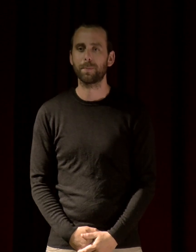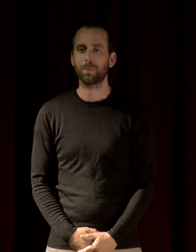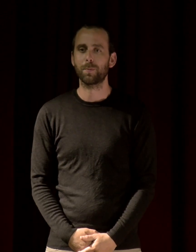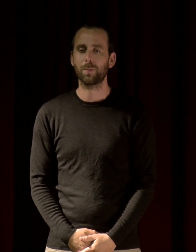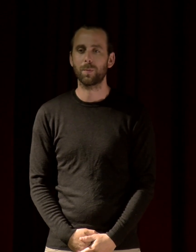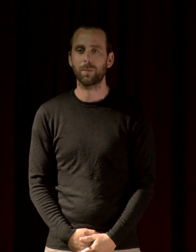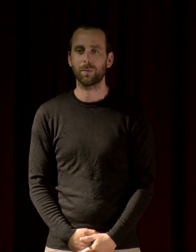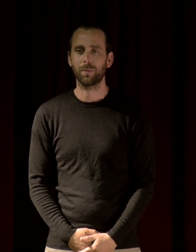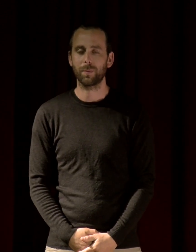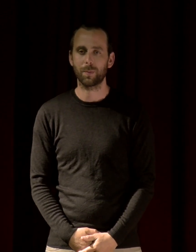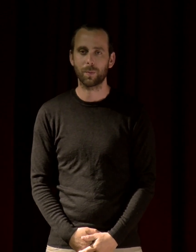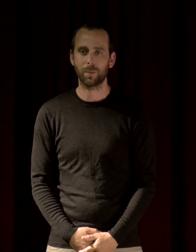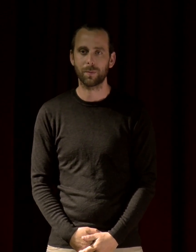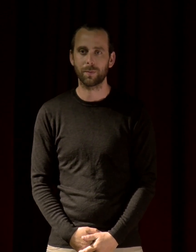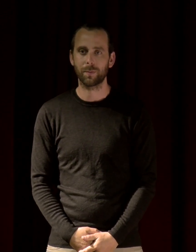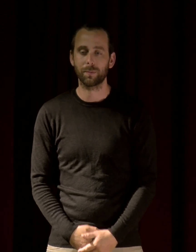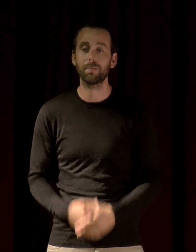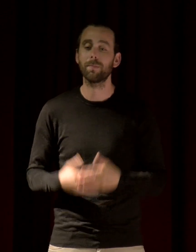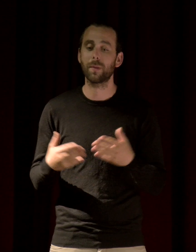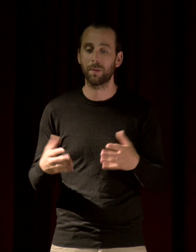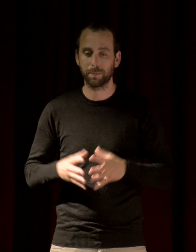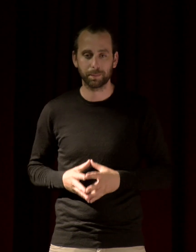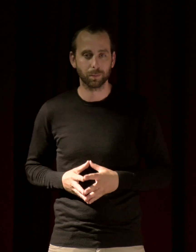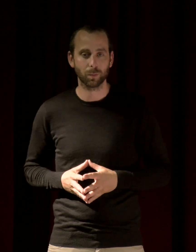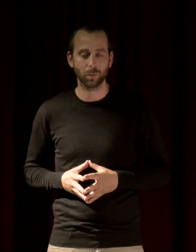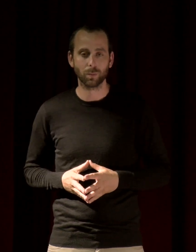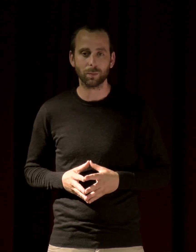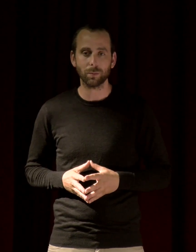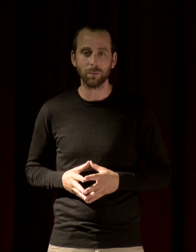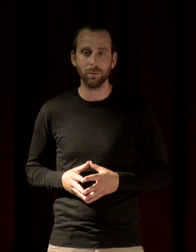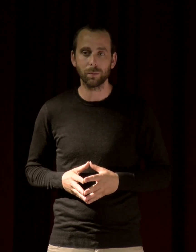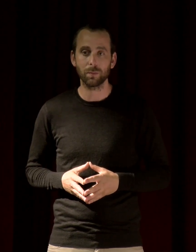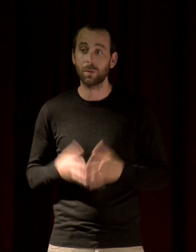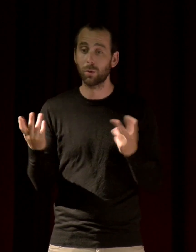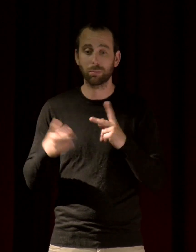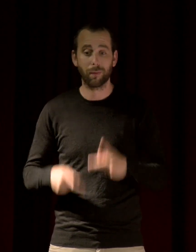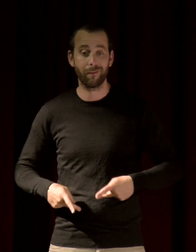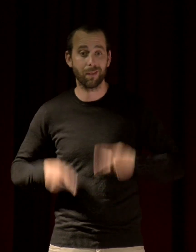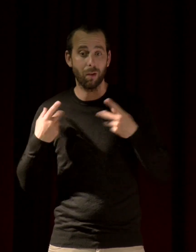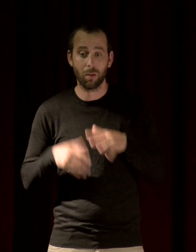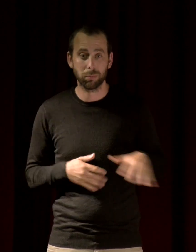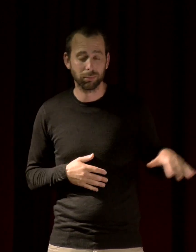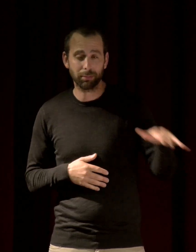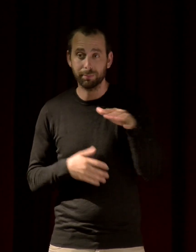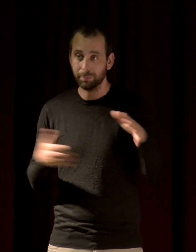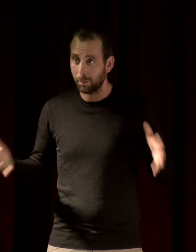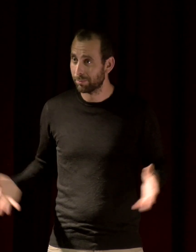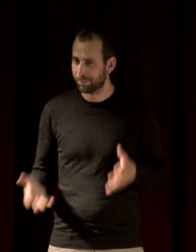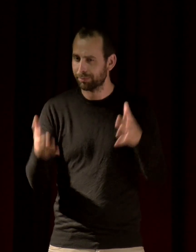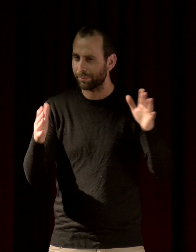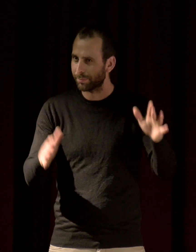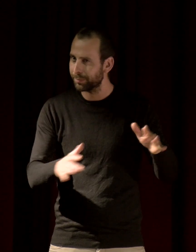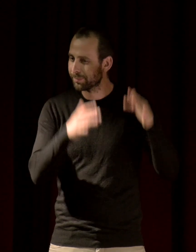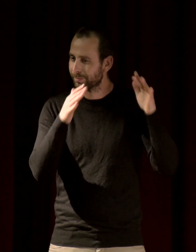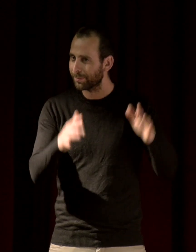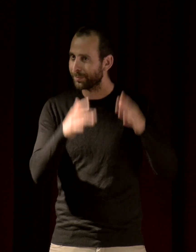Alors voilà, je vais vous inviter finalement à écouter le vivant. Je voudrais commencer par une petite